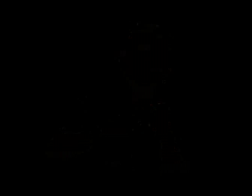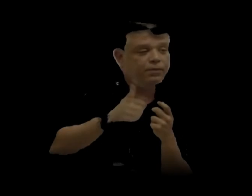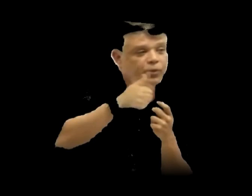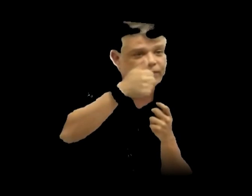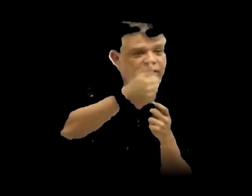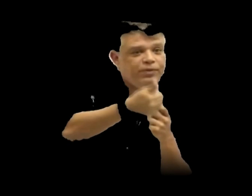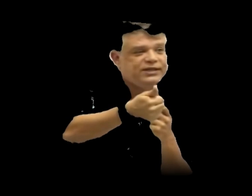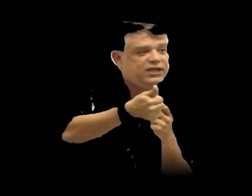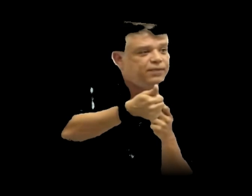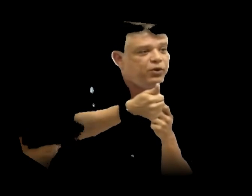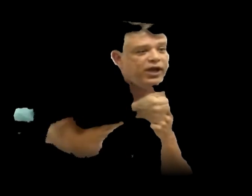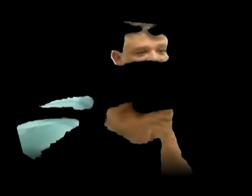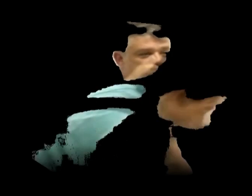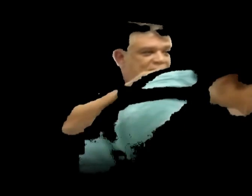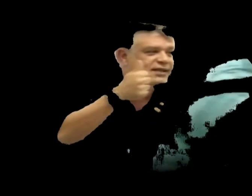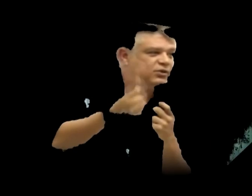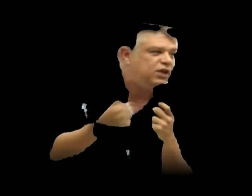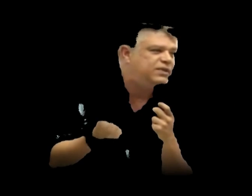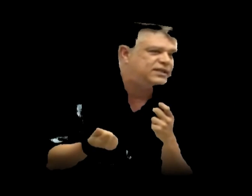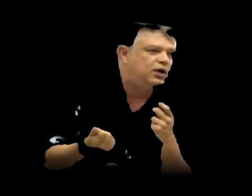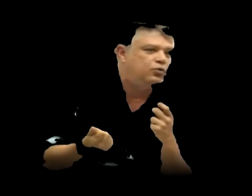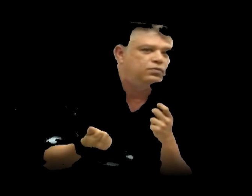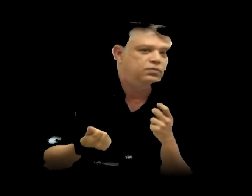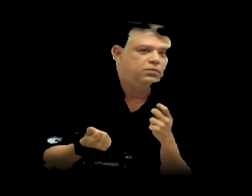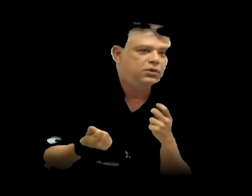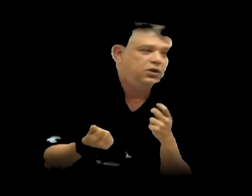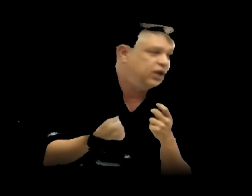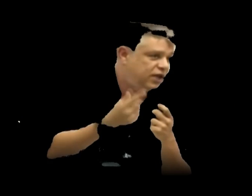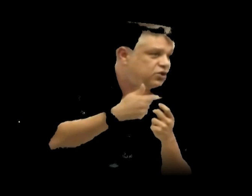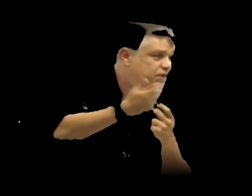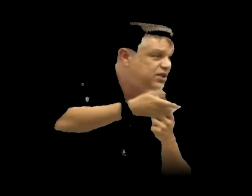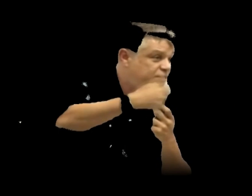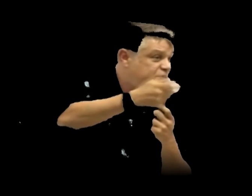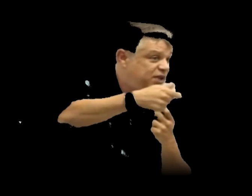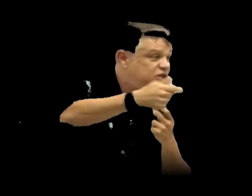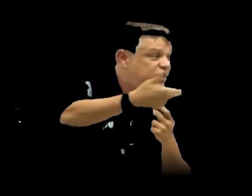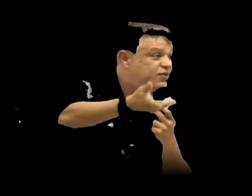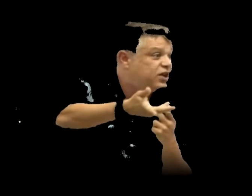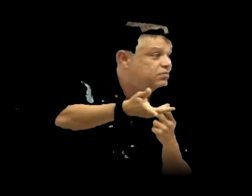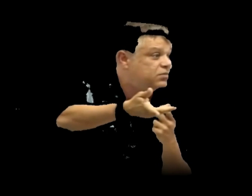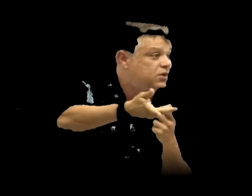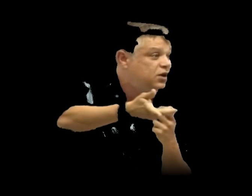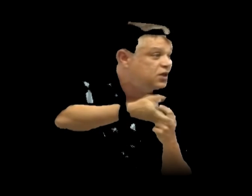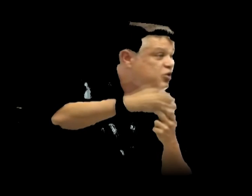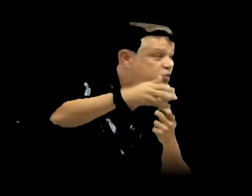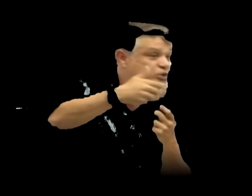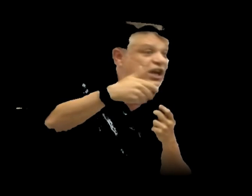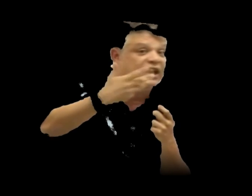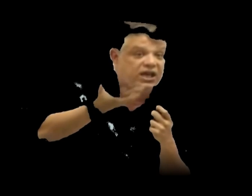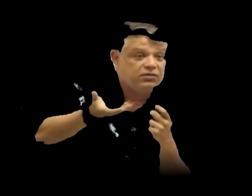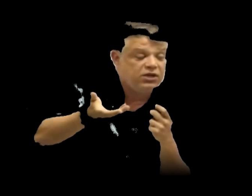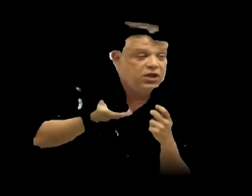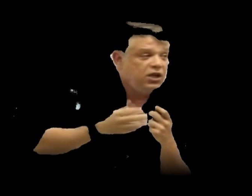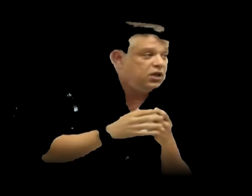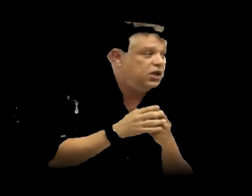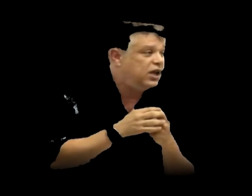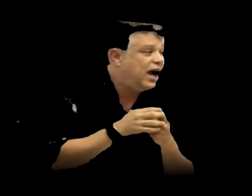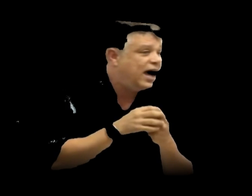O primeiro princípio é a liberação da emissão, que é justamente essa possibilidade de escrever. Antes você só podia ler. E a